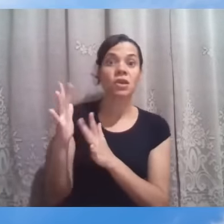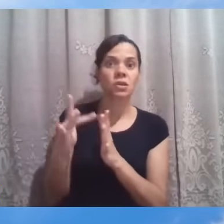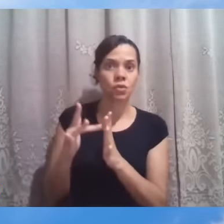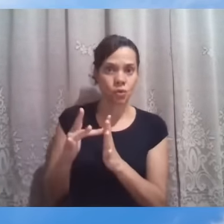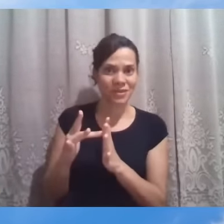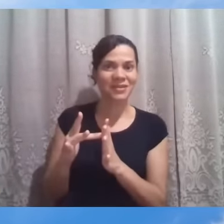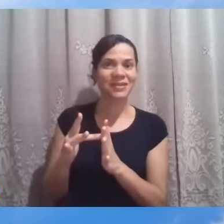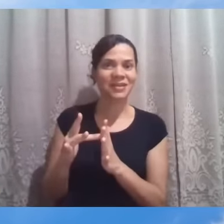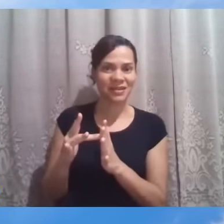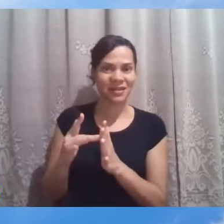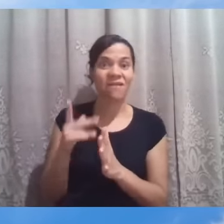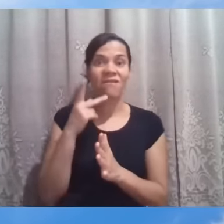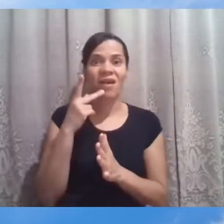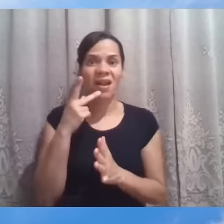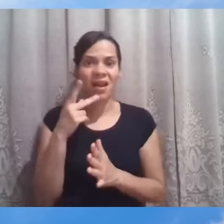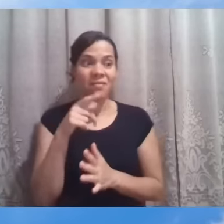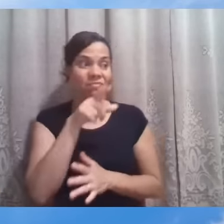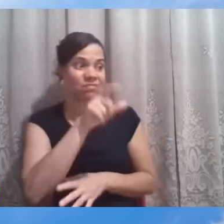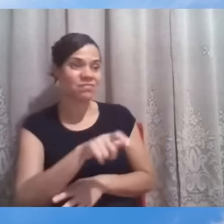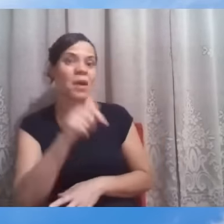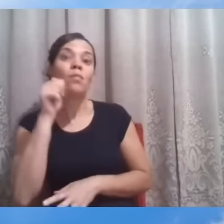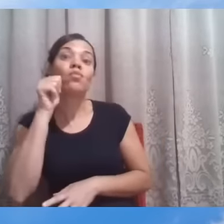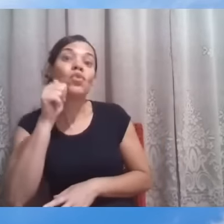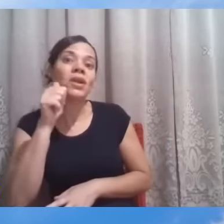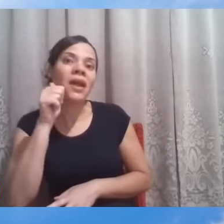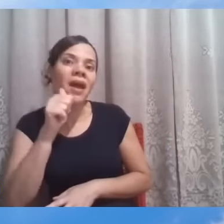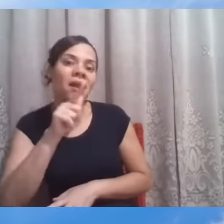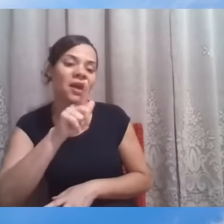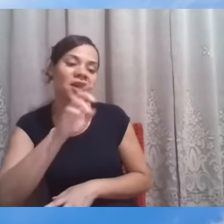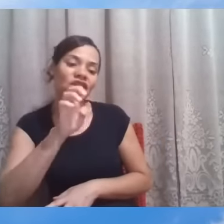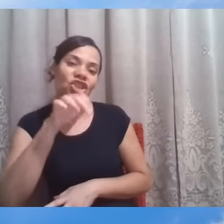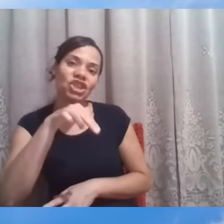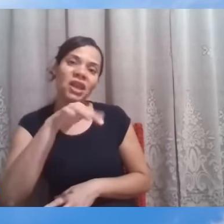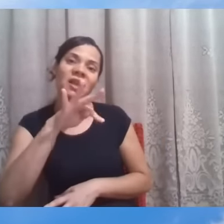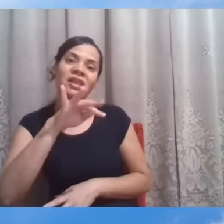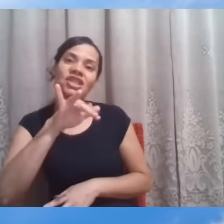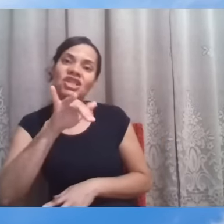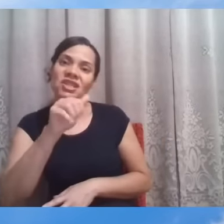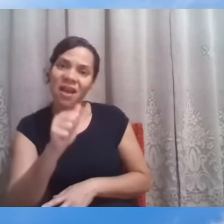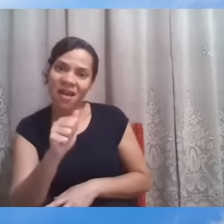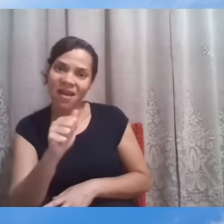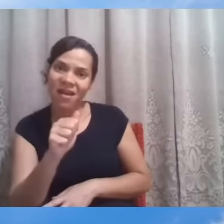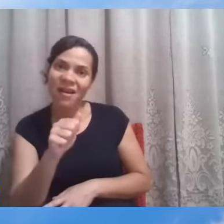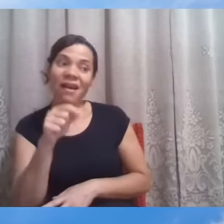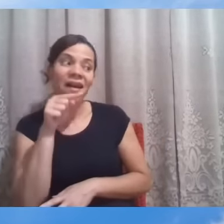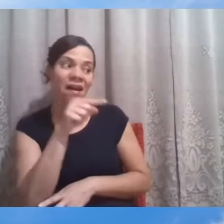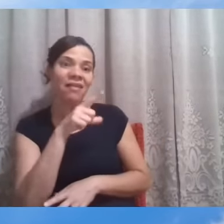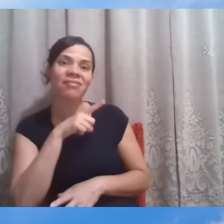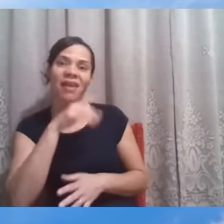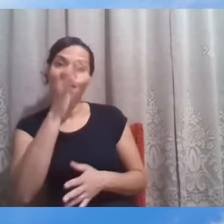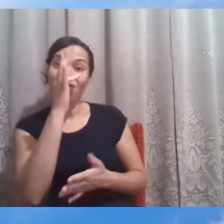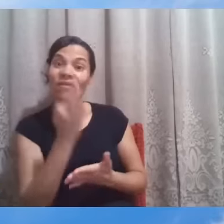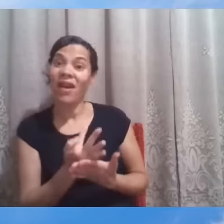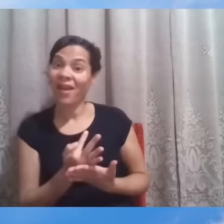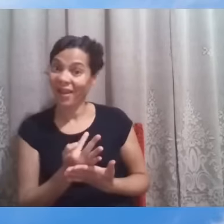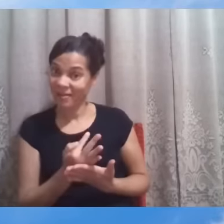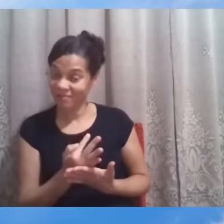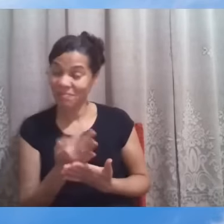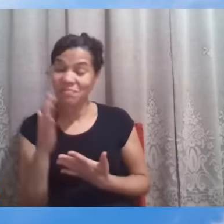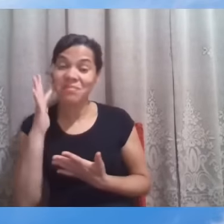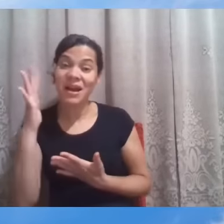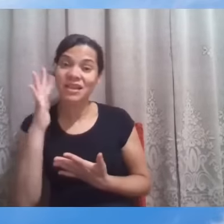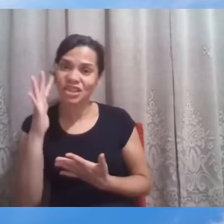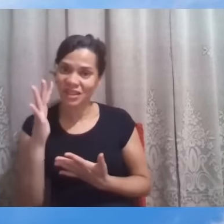exaltação da fé de uma mulher gentia, oriunda do paganismo. Aliás, foram duas vezes no Evangelho que Jesus